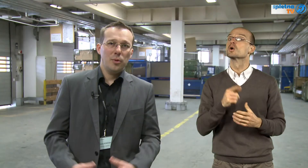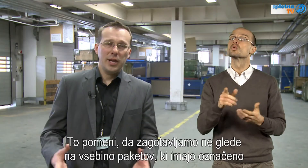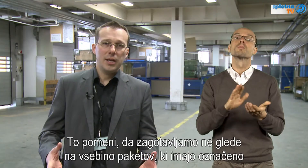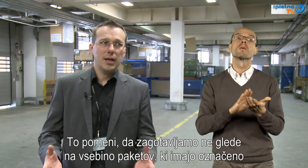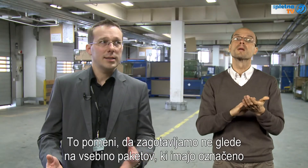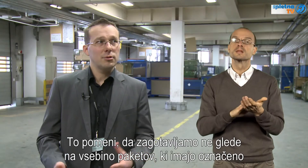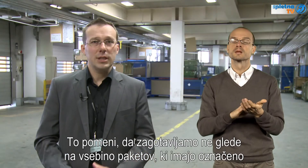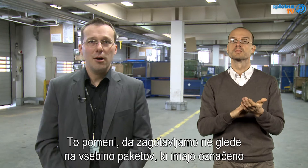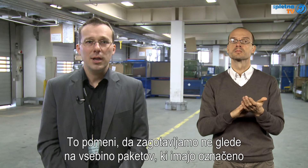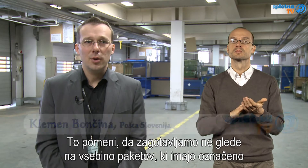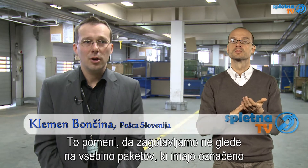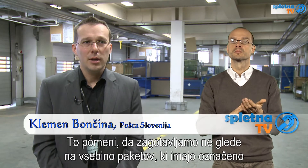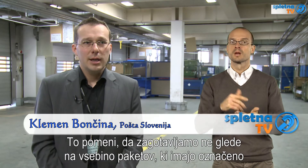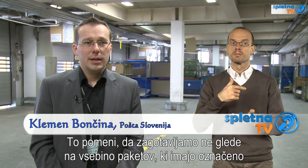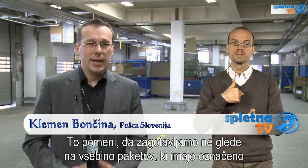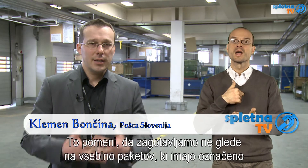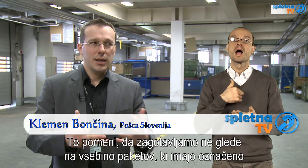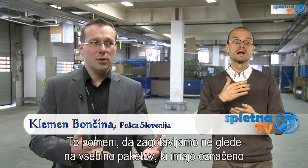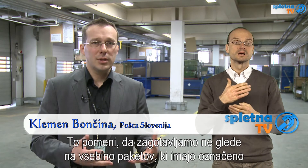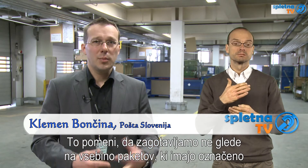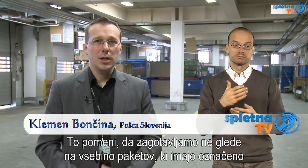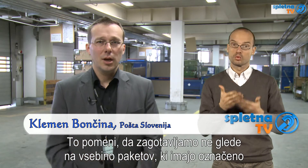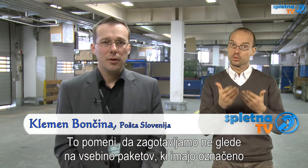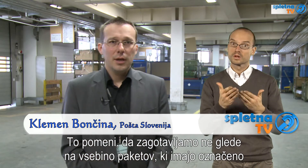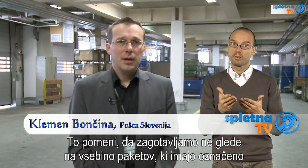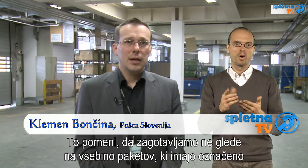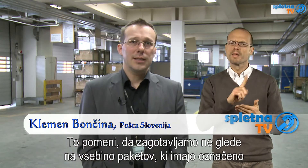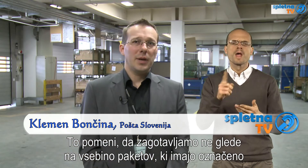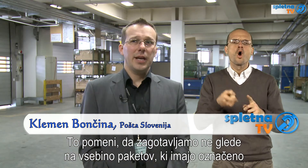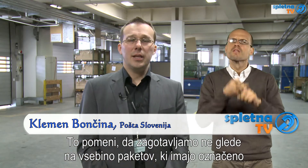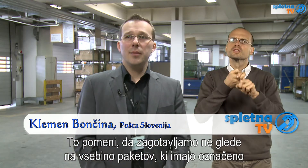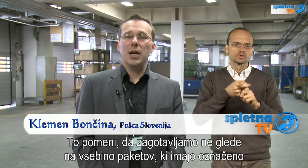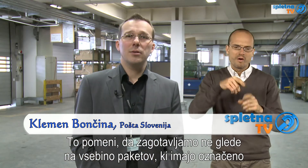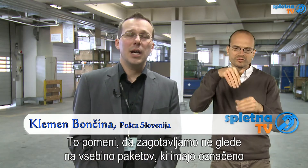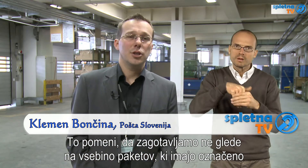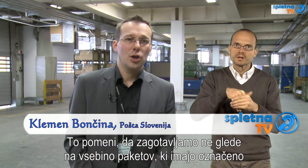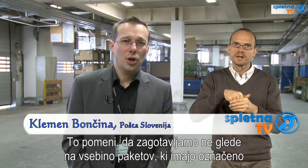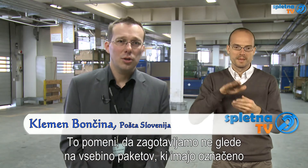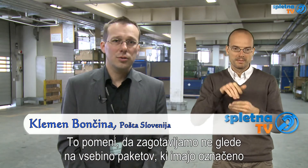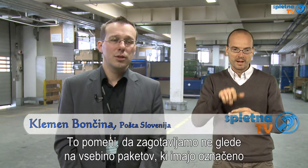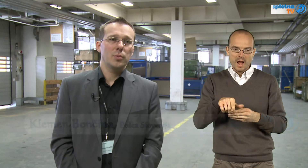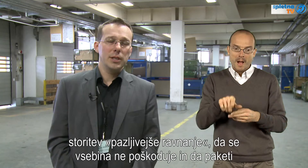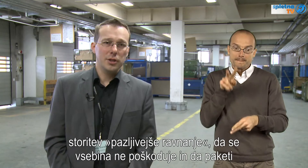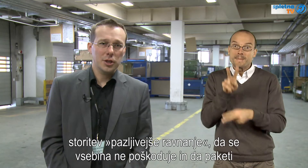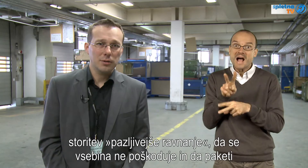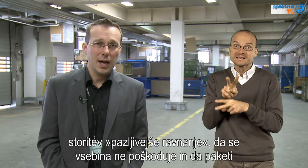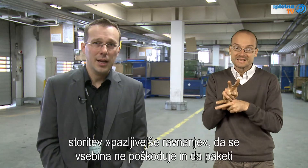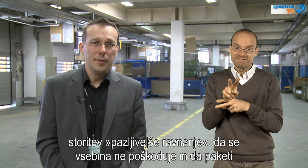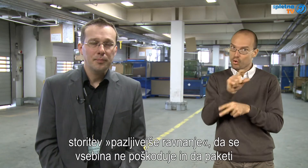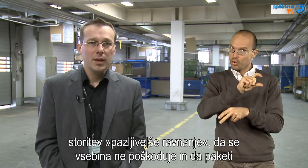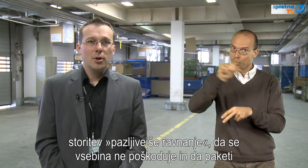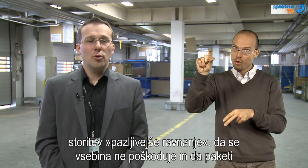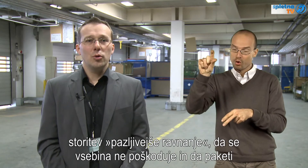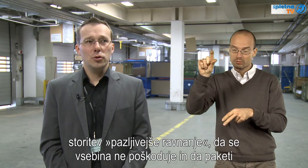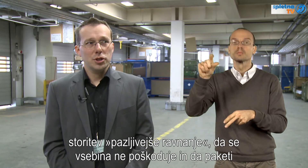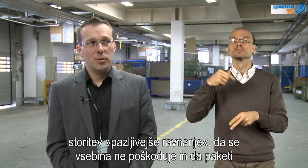To pomeni, da zagotavljamo, ne glede na vsebino, za pakete, ki imajo označeno storitev pazljivejše ravnanje.